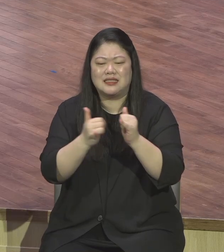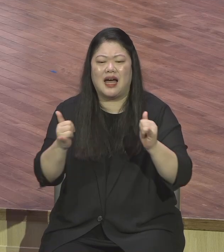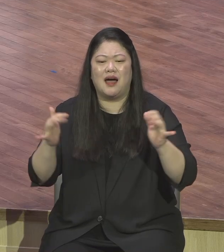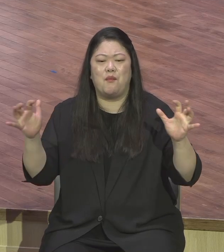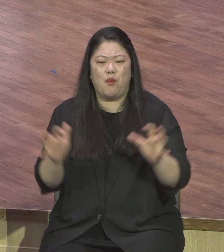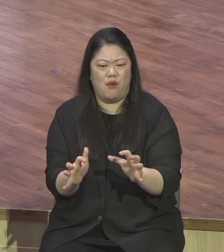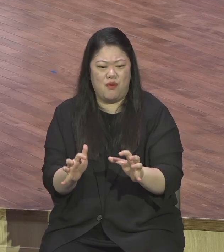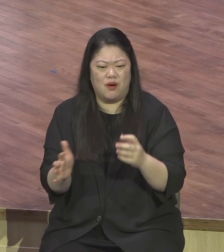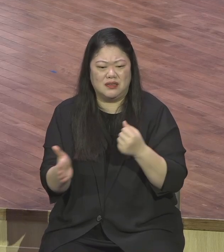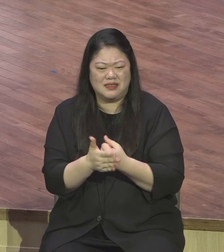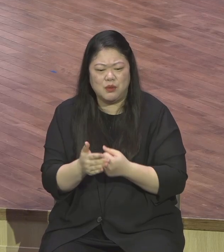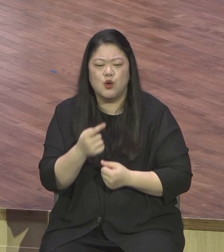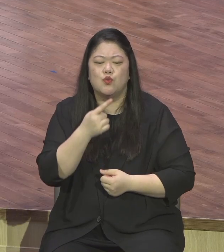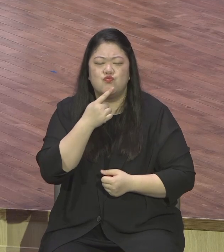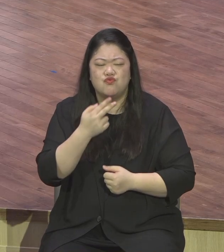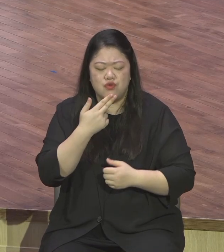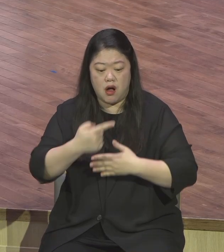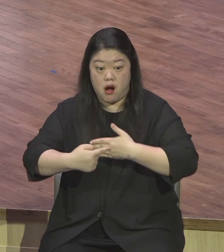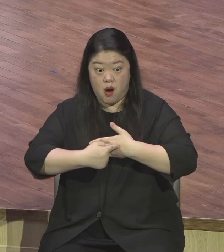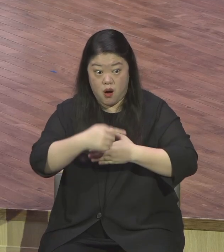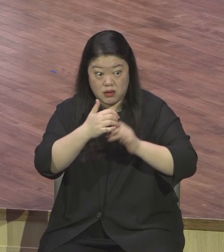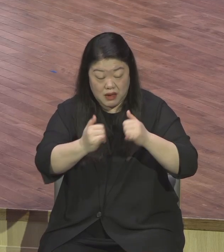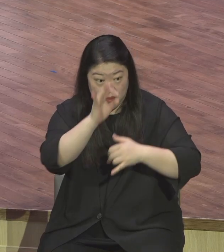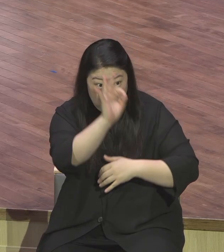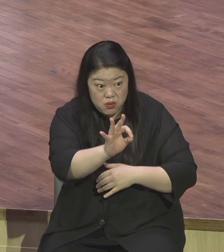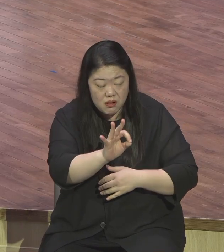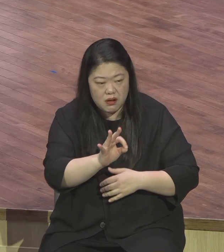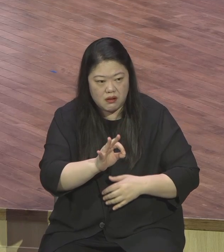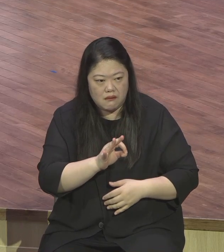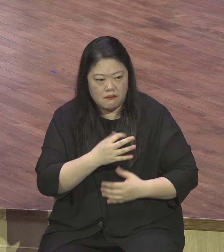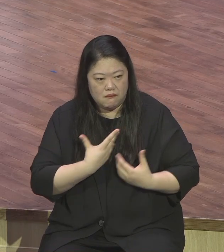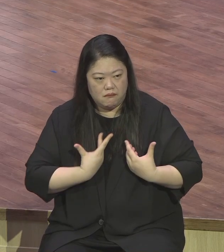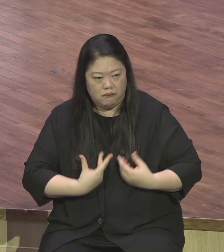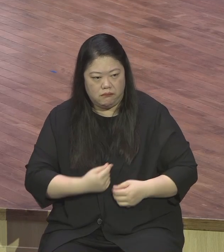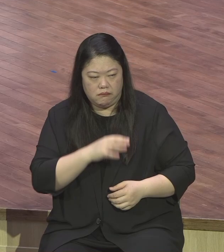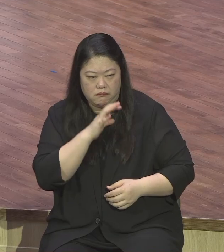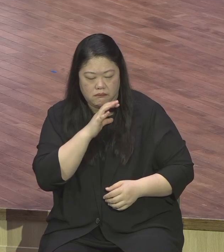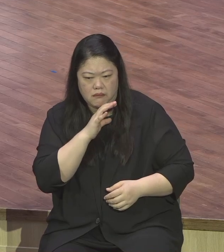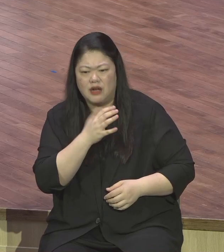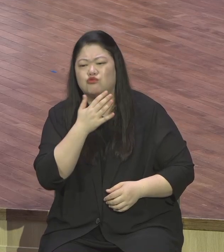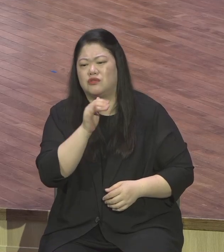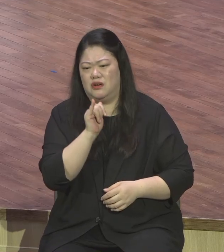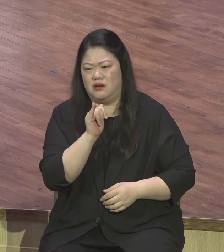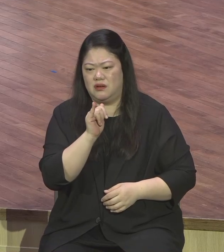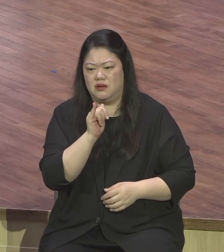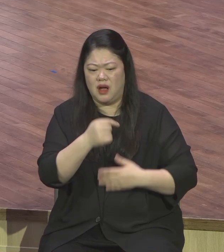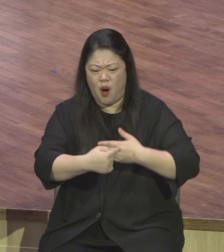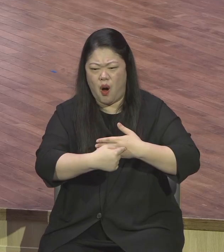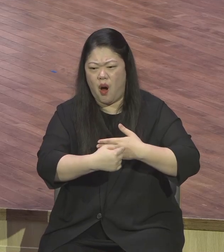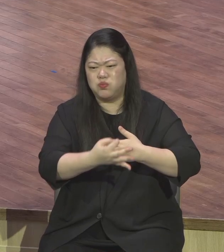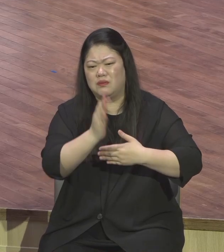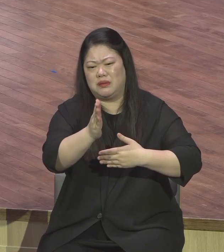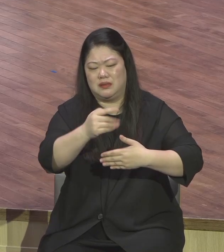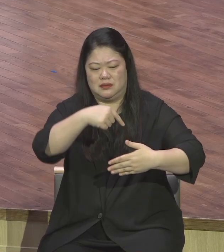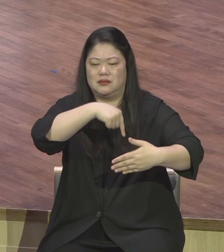달고 바다에 빠져 죽으라고 그랬어요 그거는 주님의 심정이요 단임 목사의 심정입니다